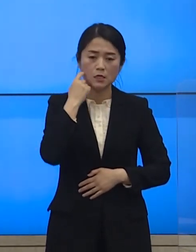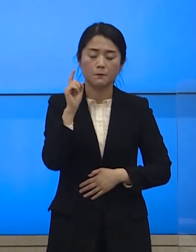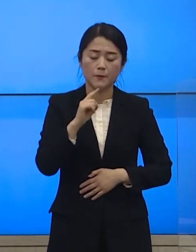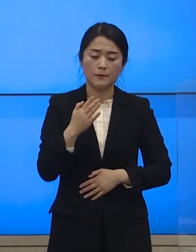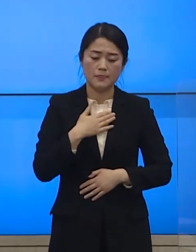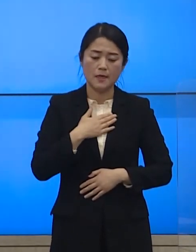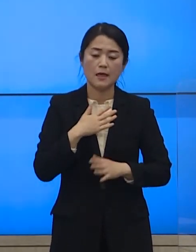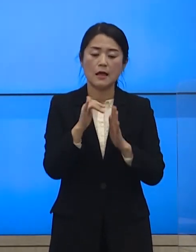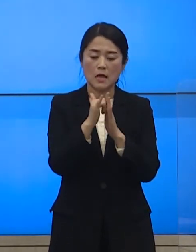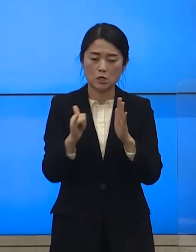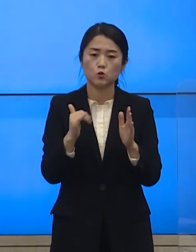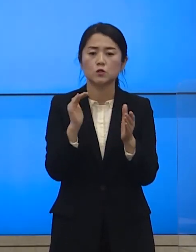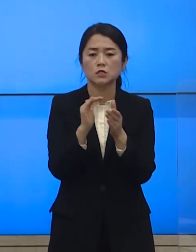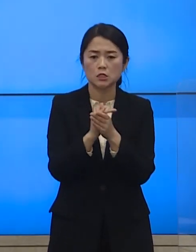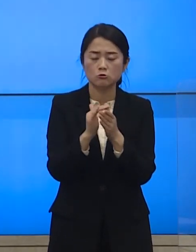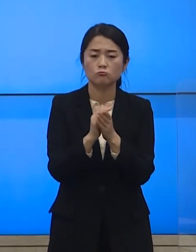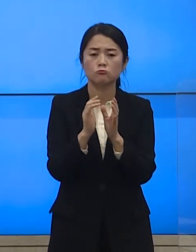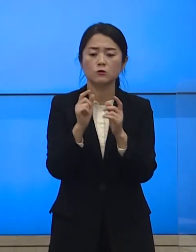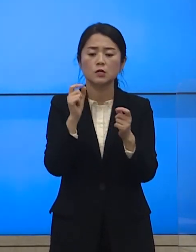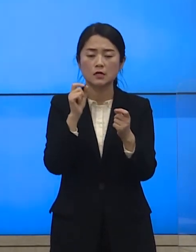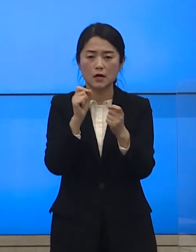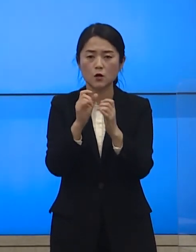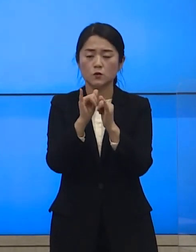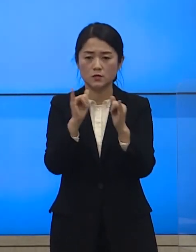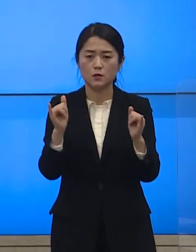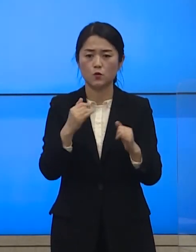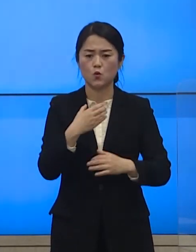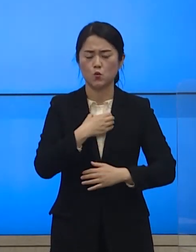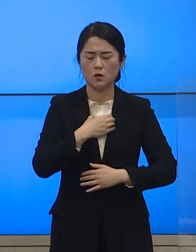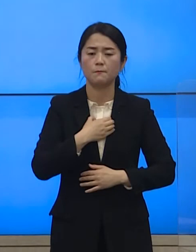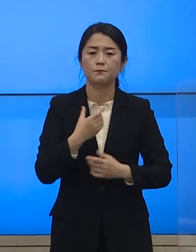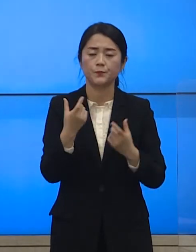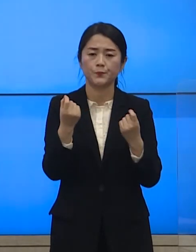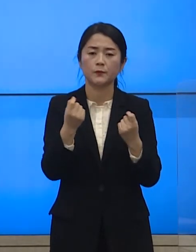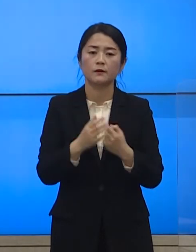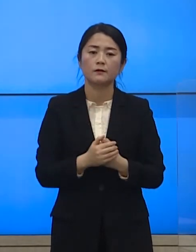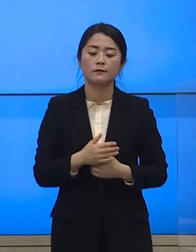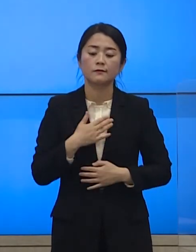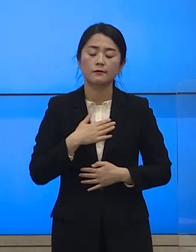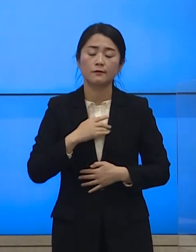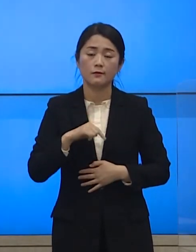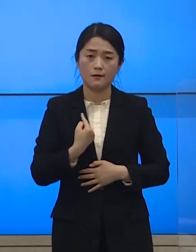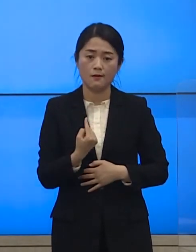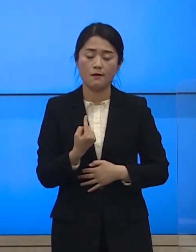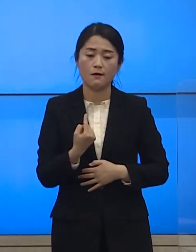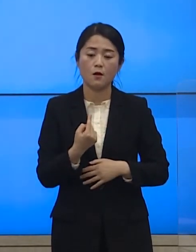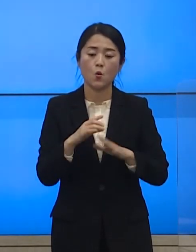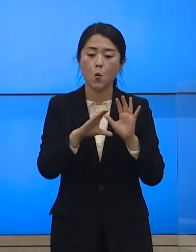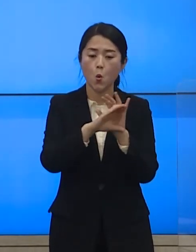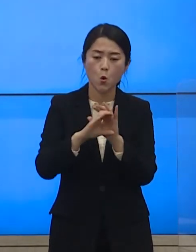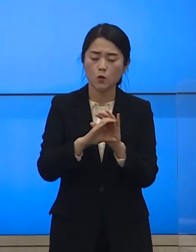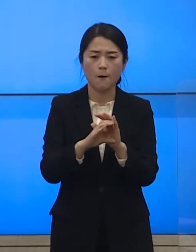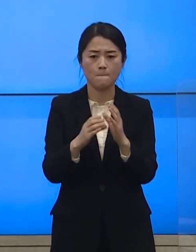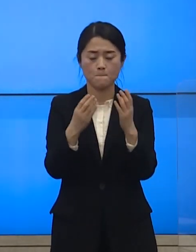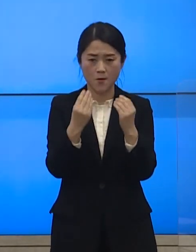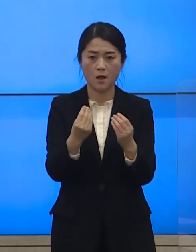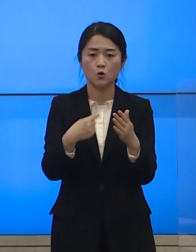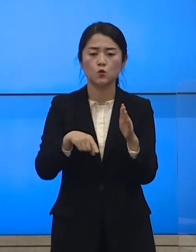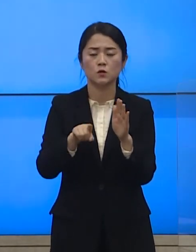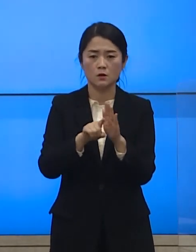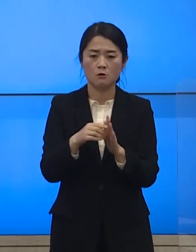안정과 생명을 위태롭게 합니다 스스로가 코로나19 종식으로 가는 진검다리 중